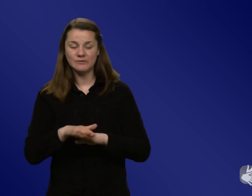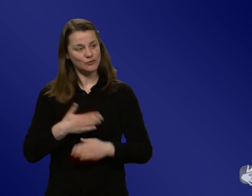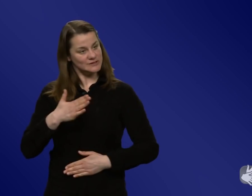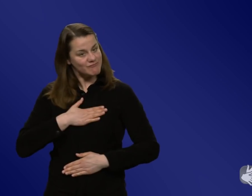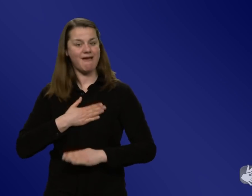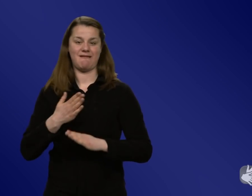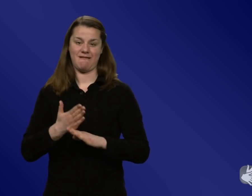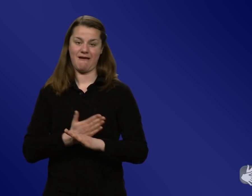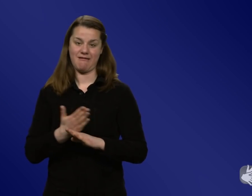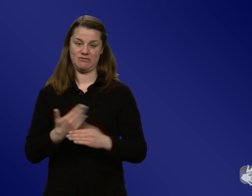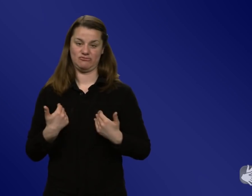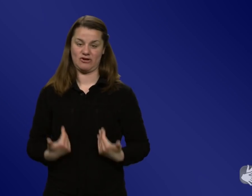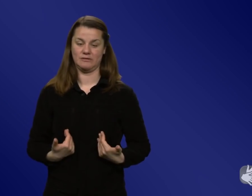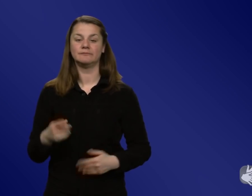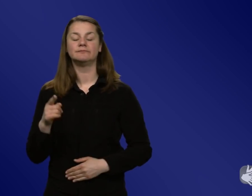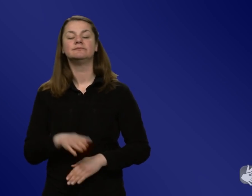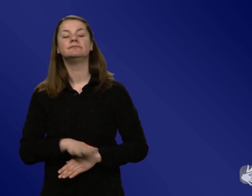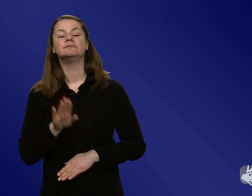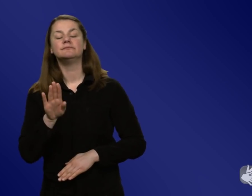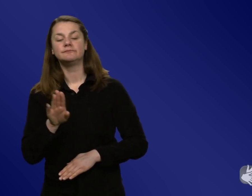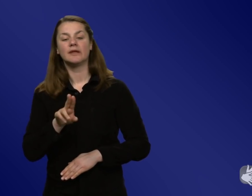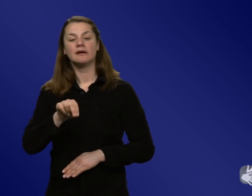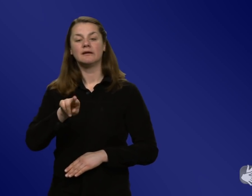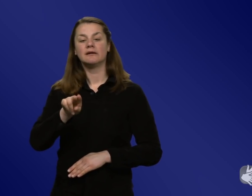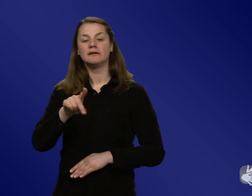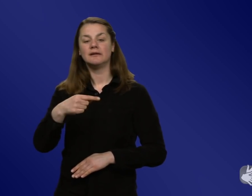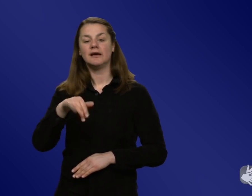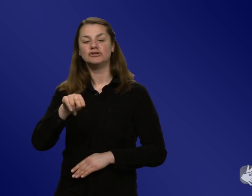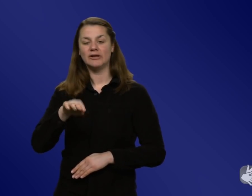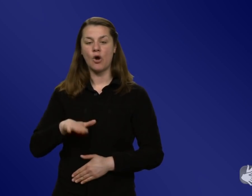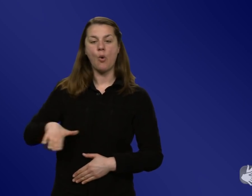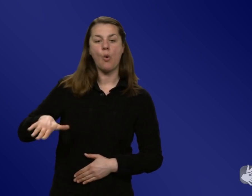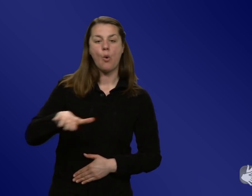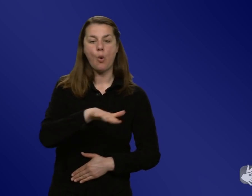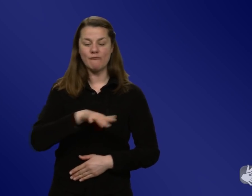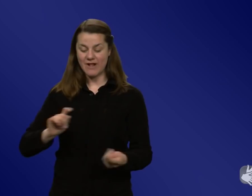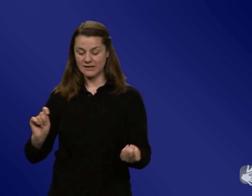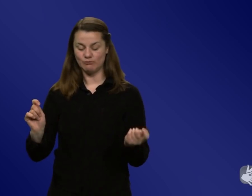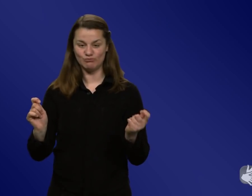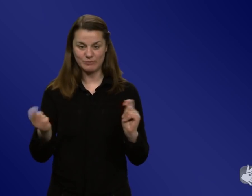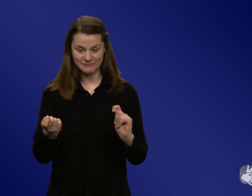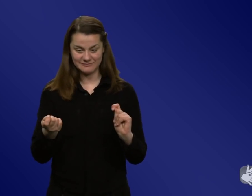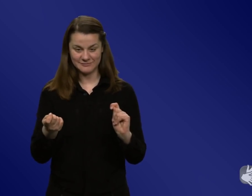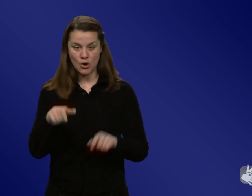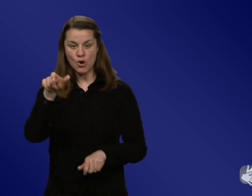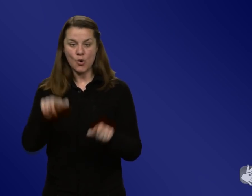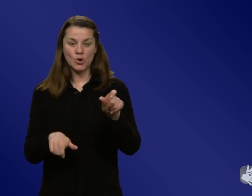Ja, genau. Beim Nudging geht es ja häufig darum, die Umwelt umzugestalten, um dann Leute in eine bestimmte Verhaltensrichtung zu bringen.